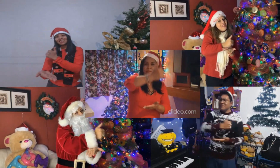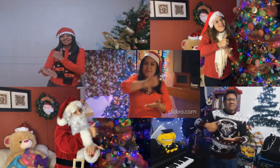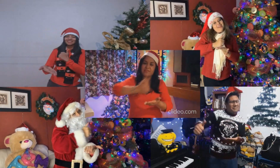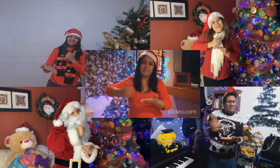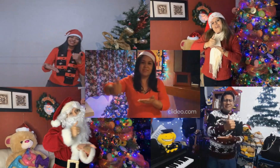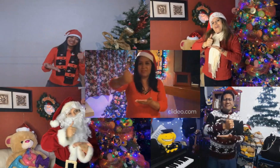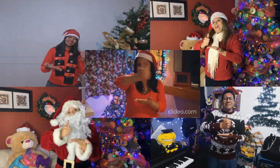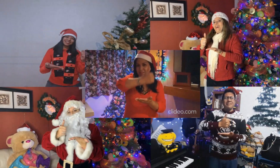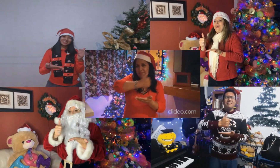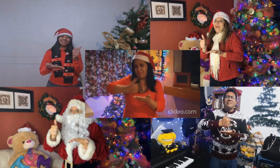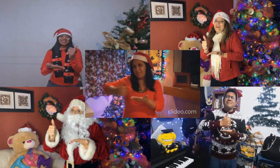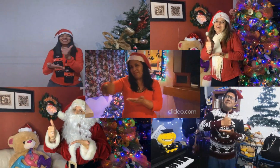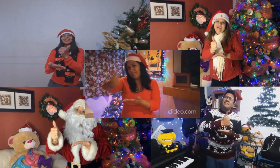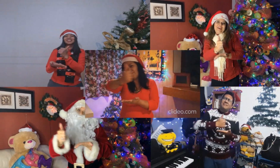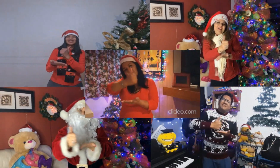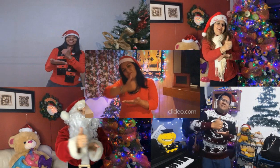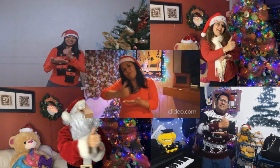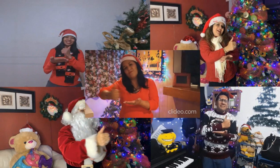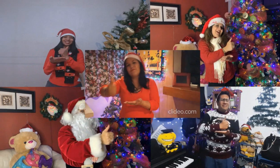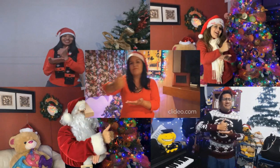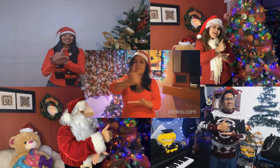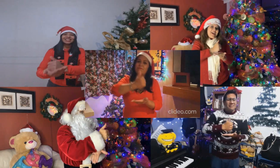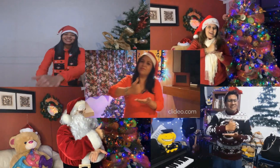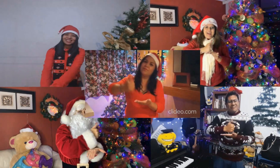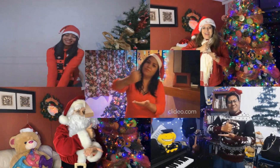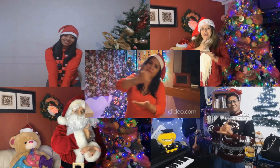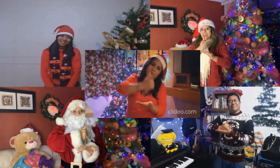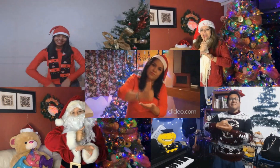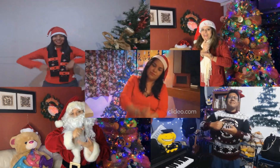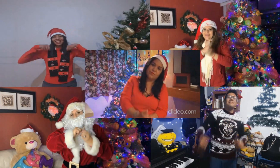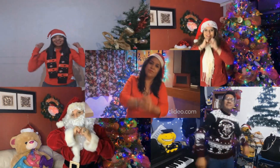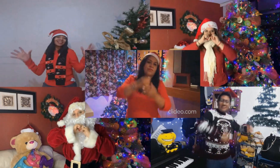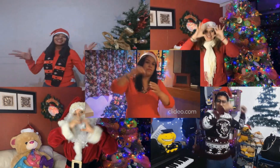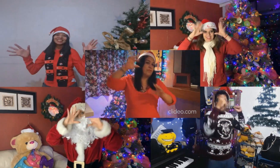la ciudad Hey!